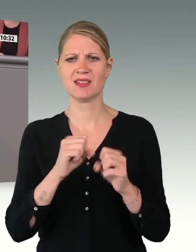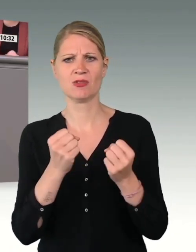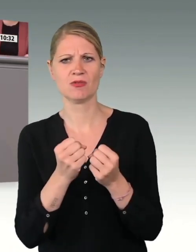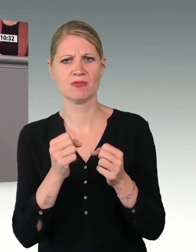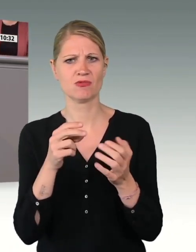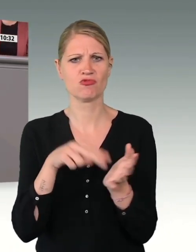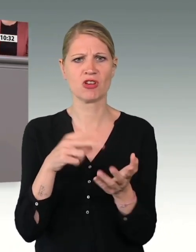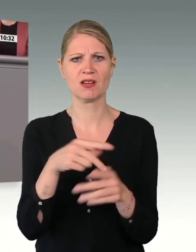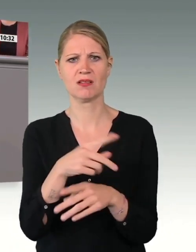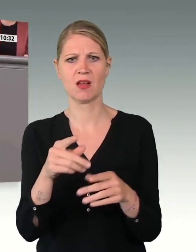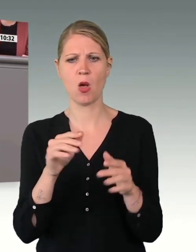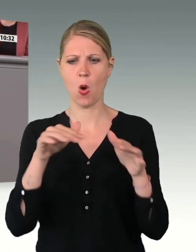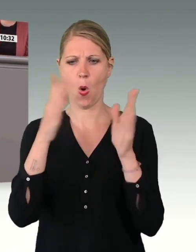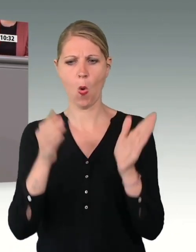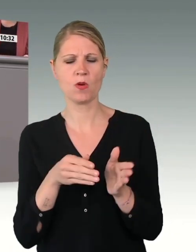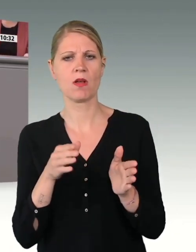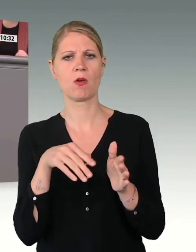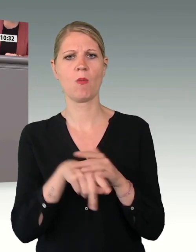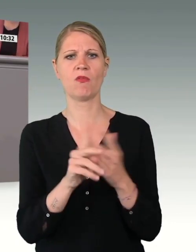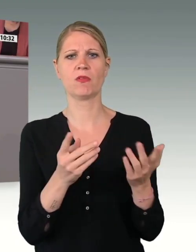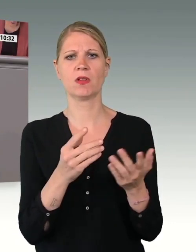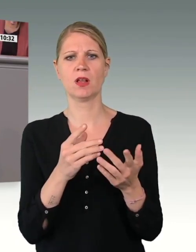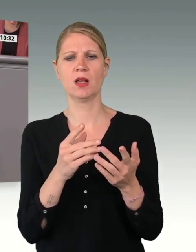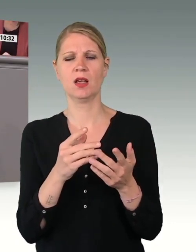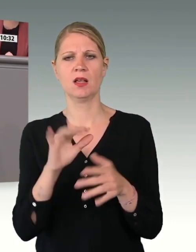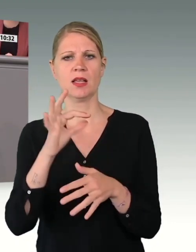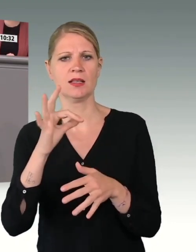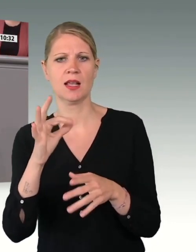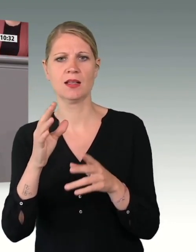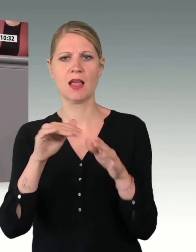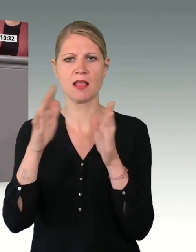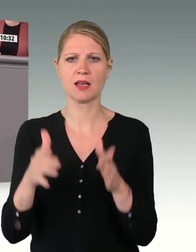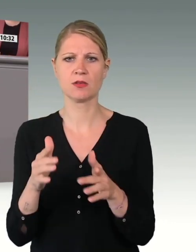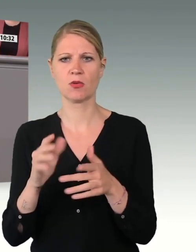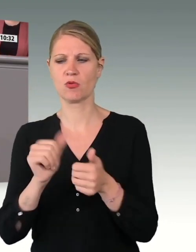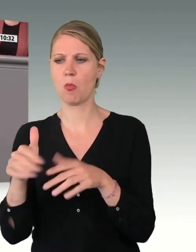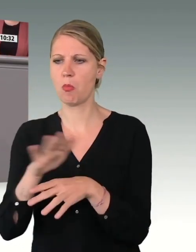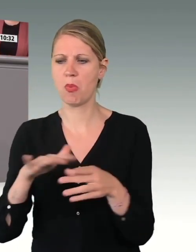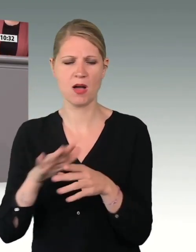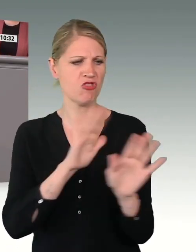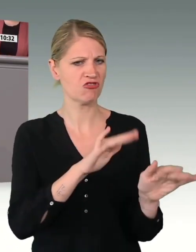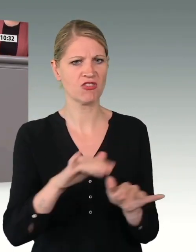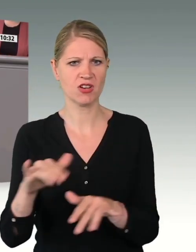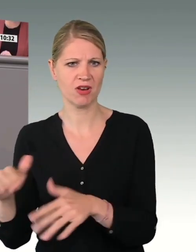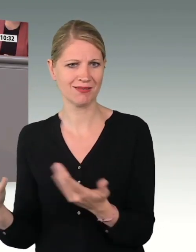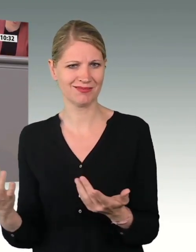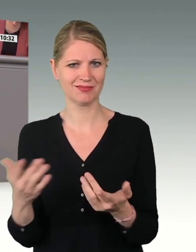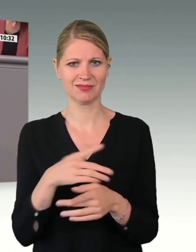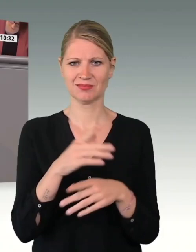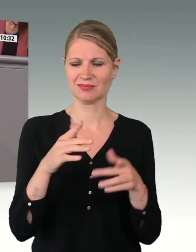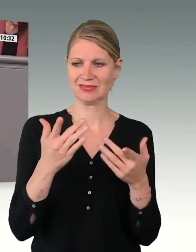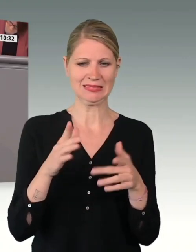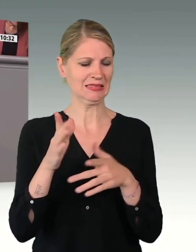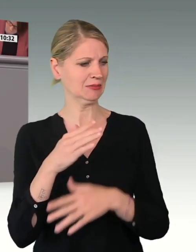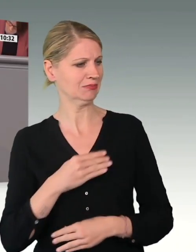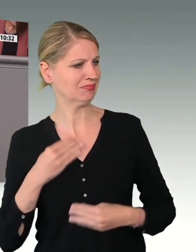Gebäuden sind jedoch beschämend. Selbst wenn die finanziellen Mittel vorhanden sind, so scheitert es bisher und